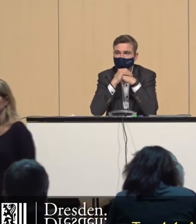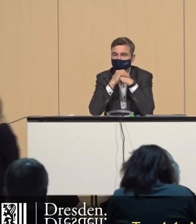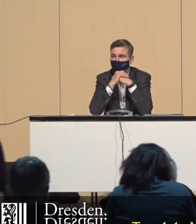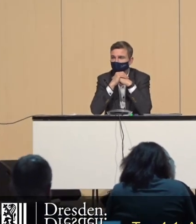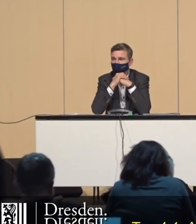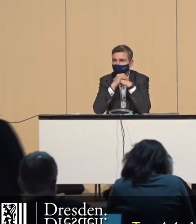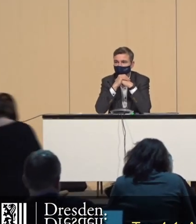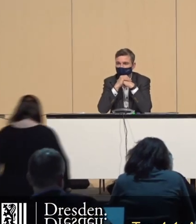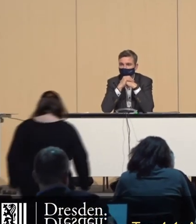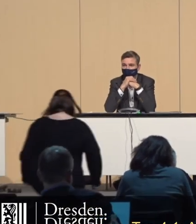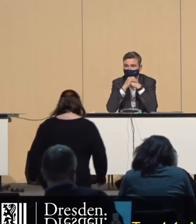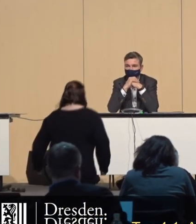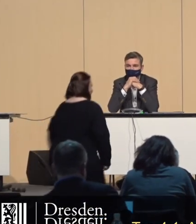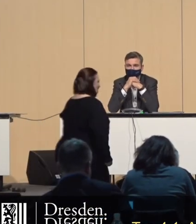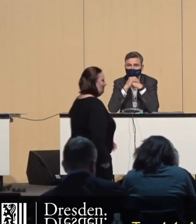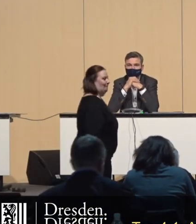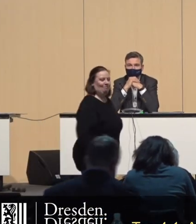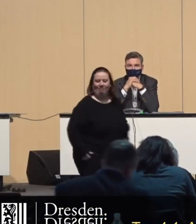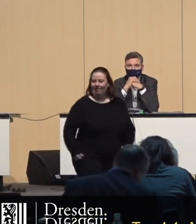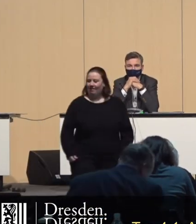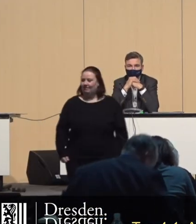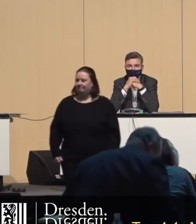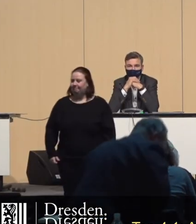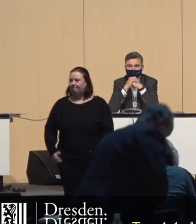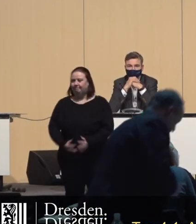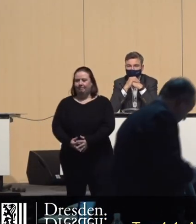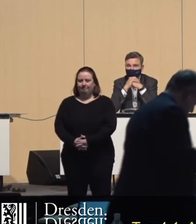Als nächste Votemeldung CDU-Fraktion Herr Flemming.